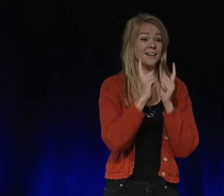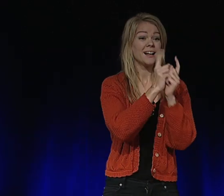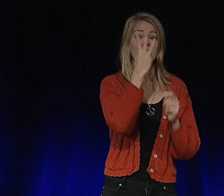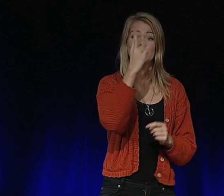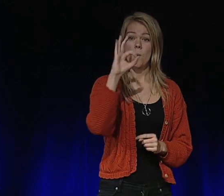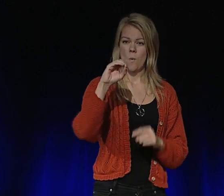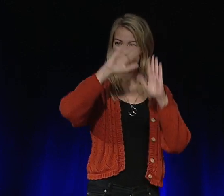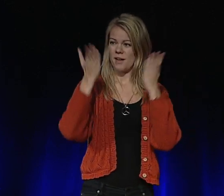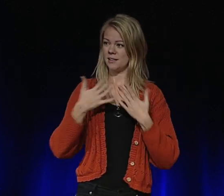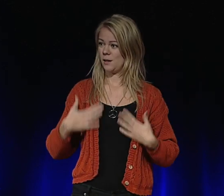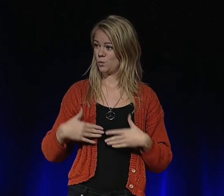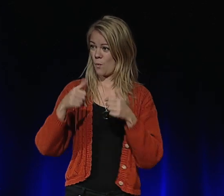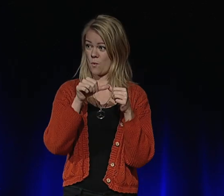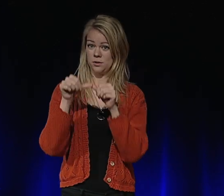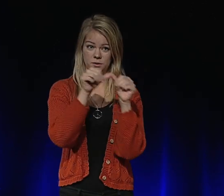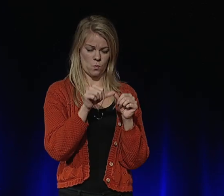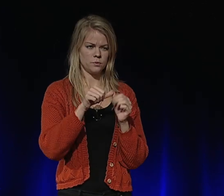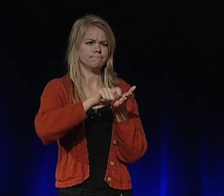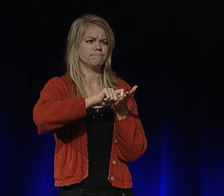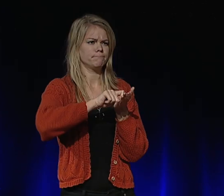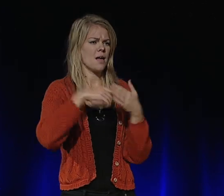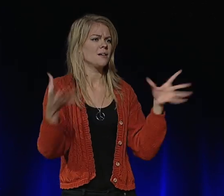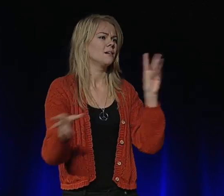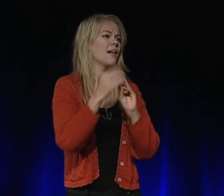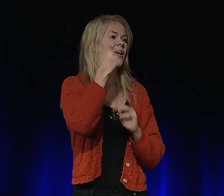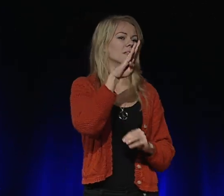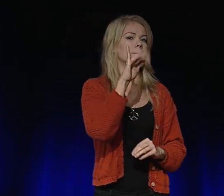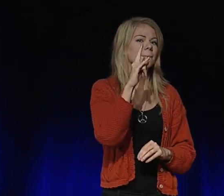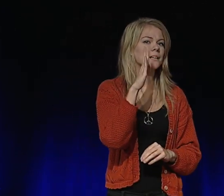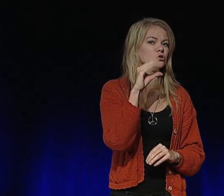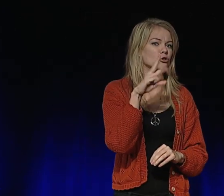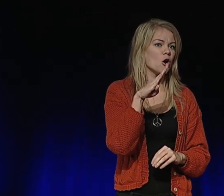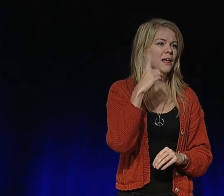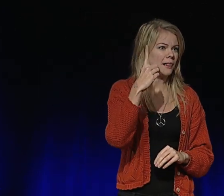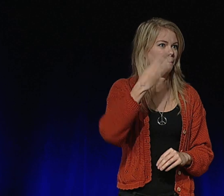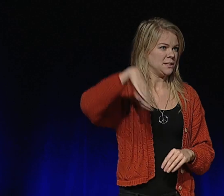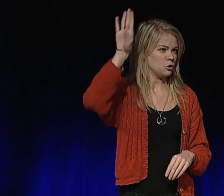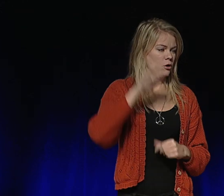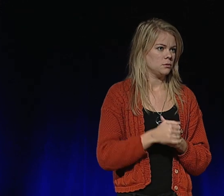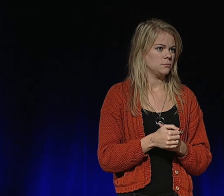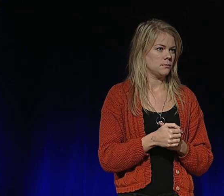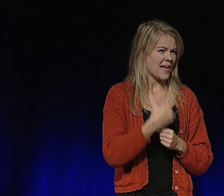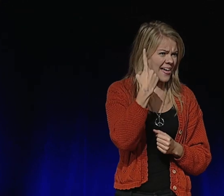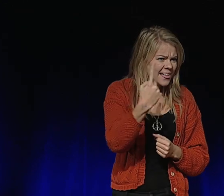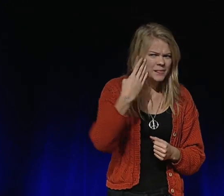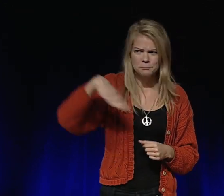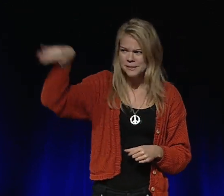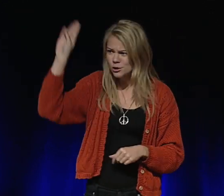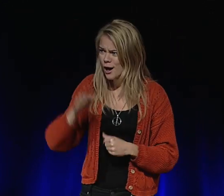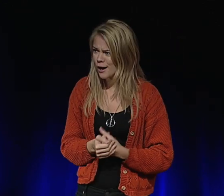enligt WHO en miljard som lever med någon form av funktionsnedsättning. En